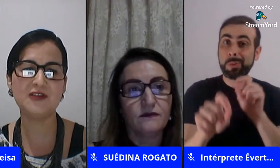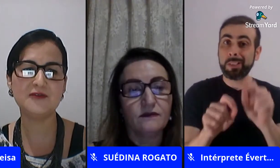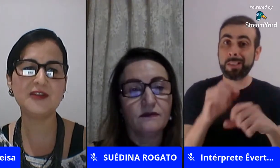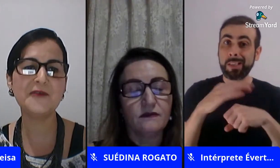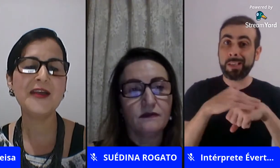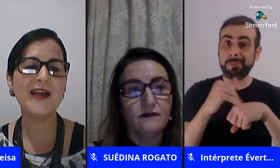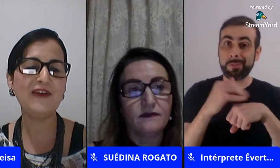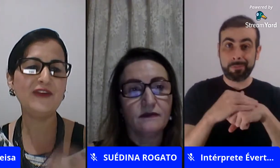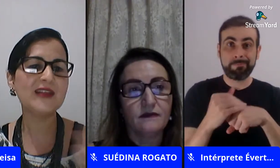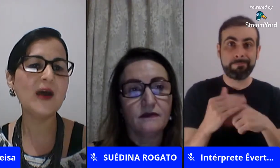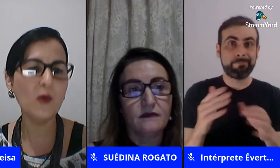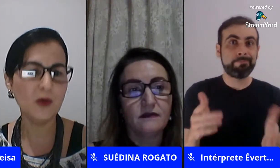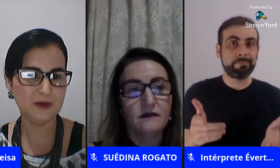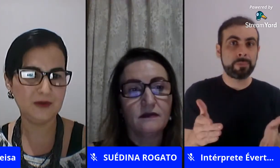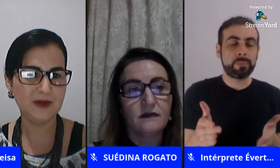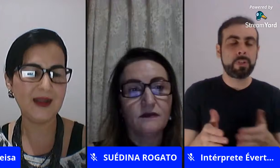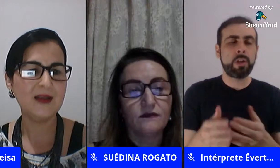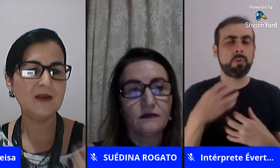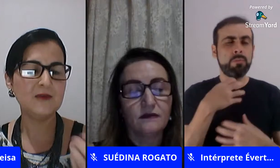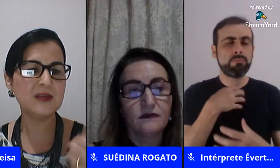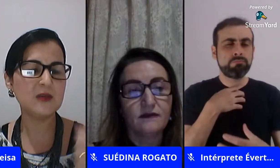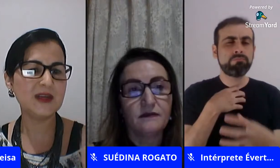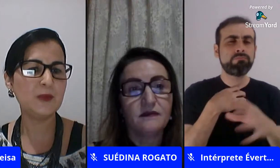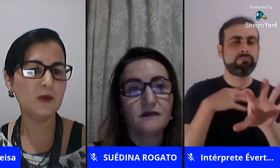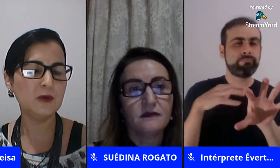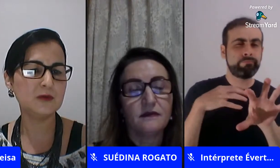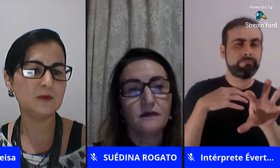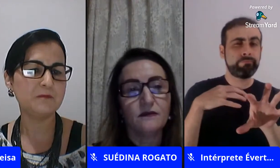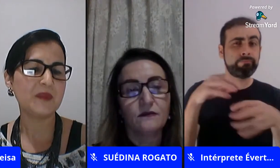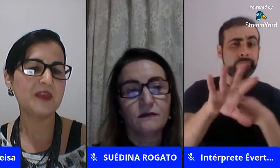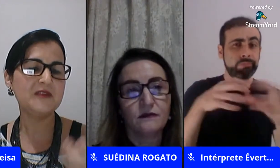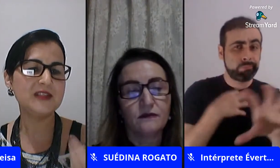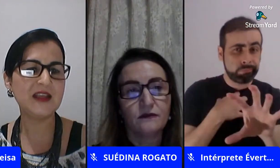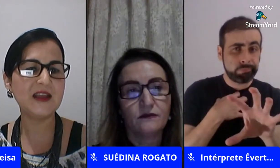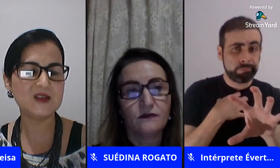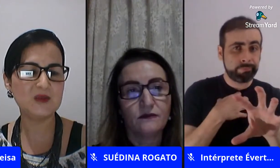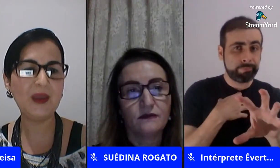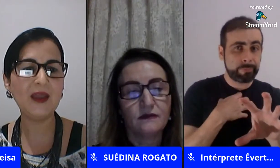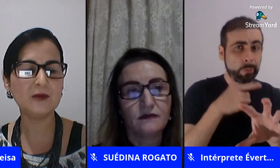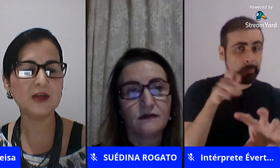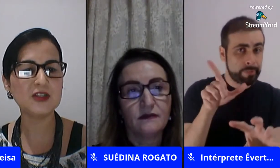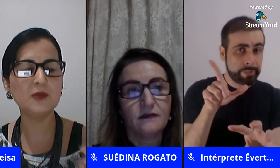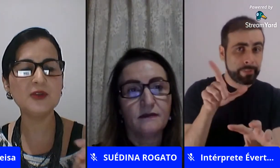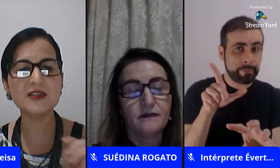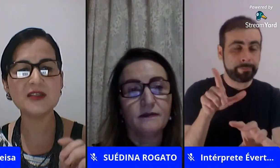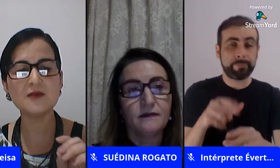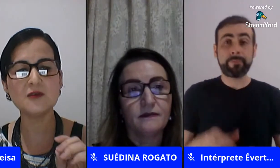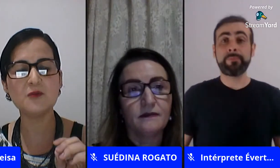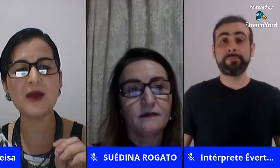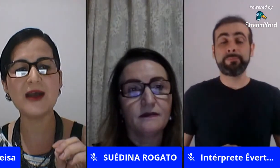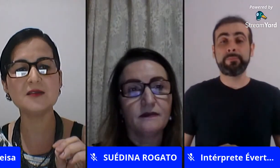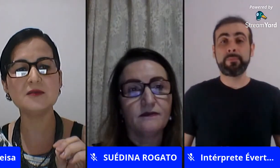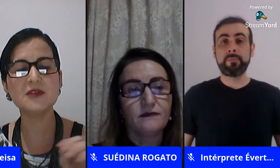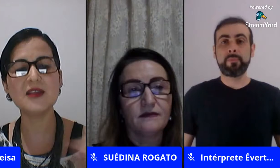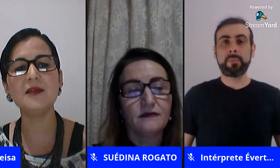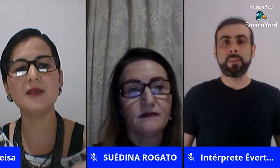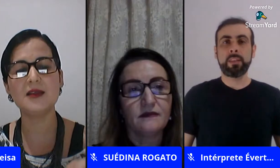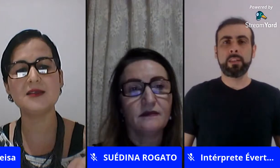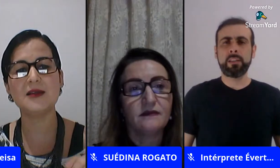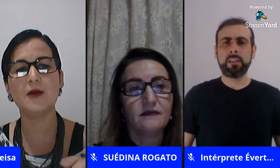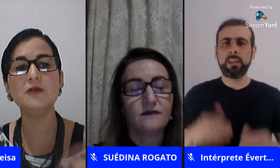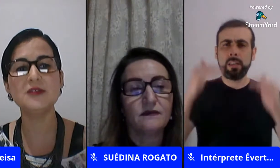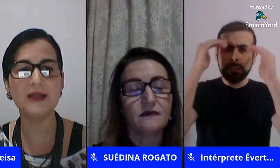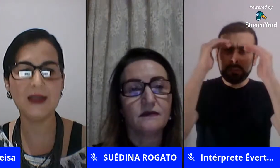afetivos então afetar o outro você mostrar para o outro que você tem respeito eu acho que muitas vezes os pais não